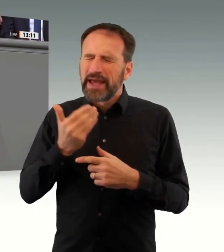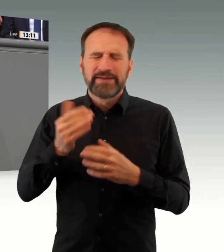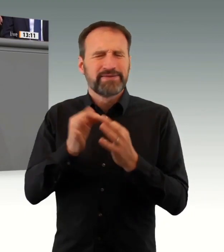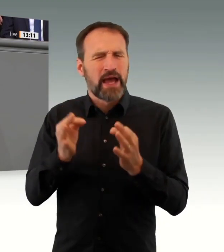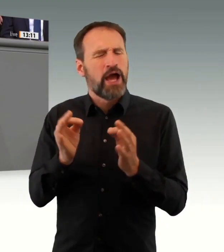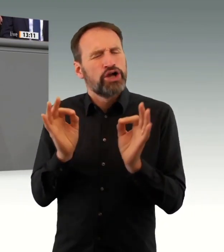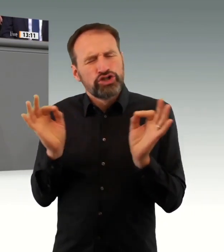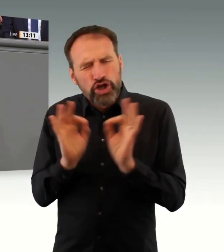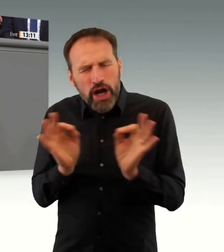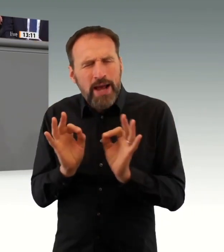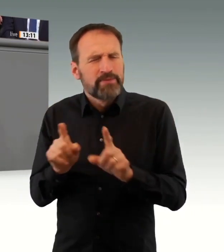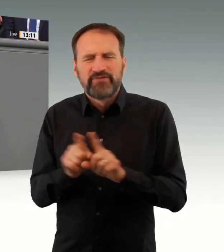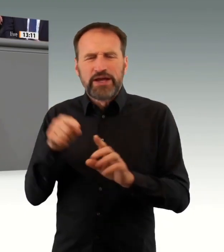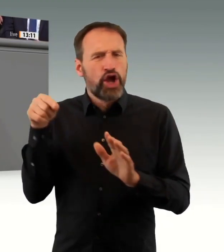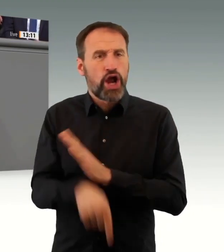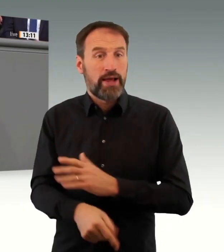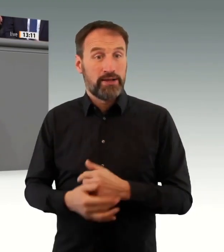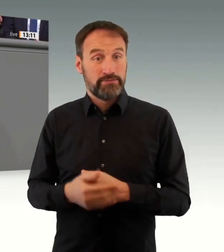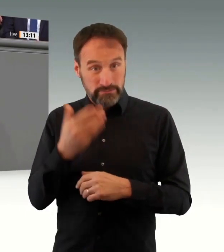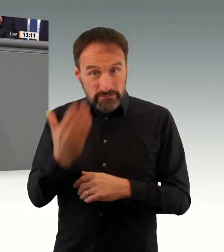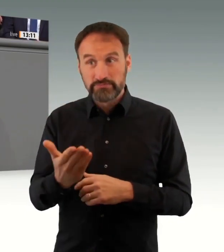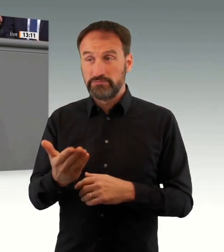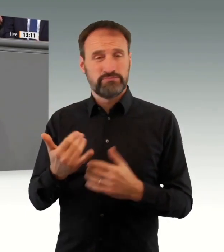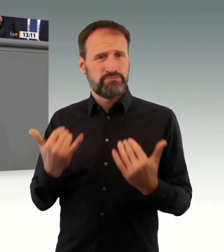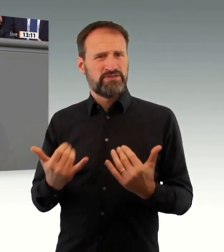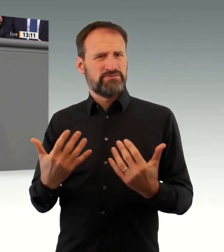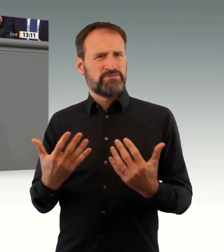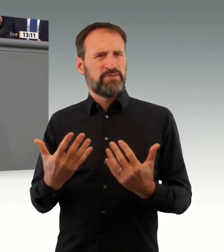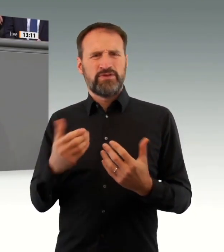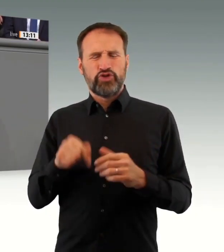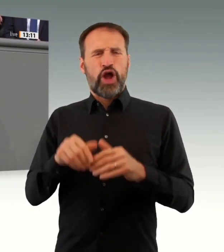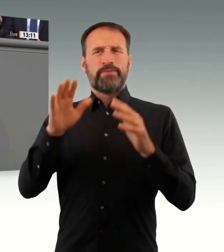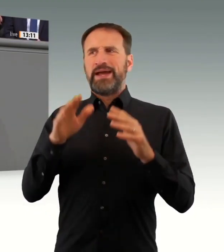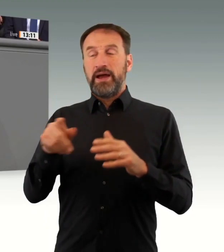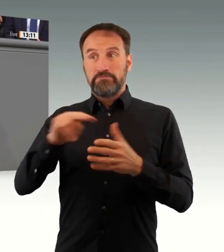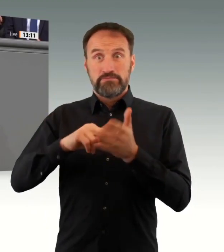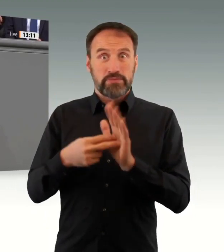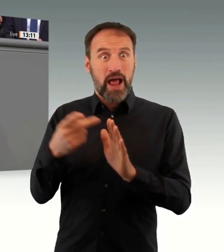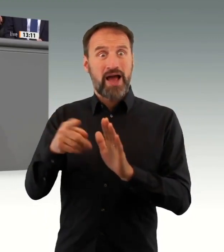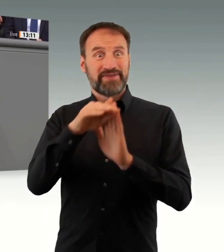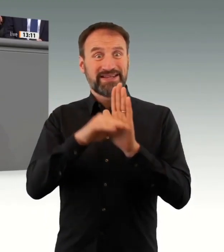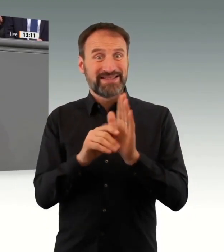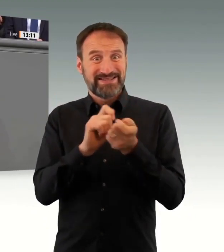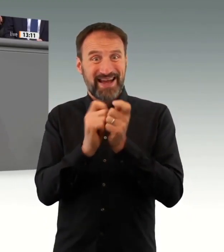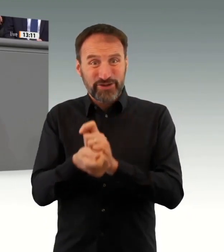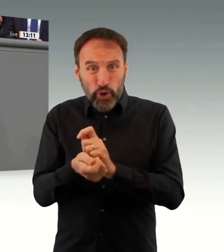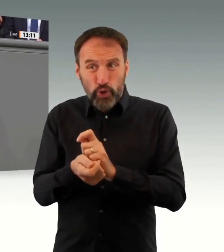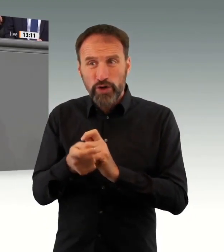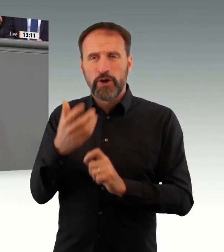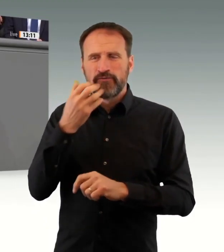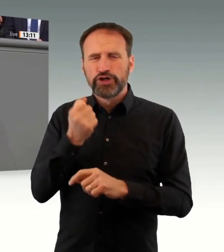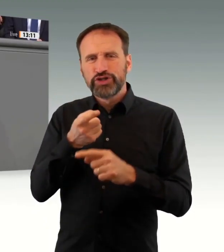richten. Ich hoffe sehr, dass es den Mitgliedern der Ständigen Impfkommission bewusst ist, welche